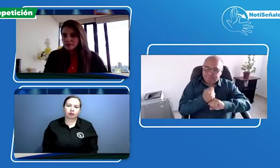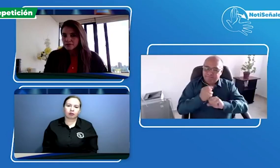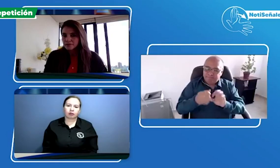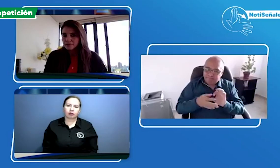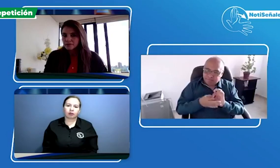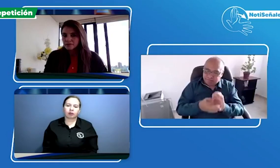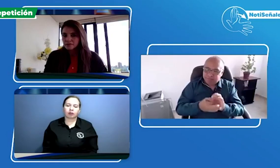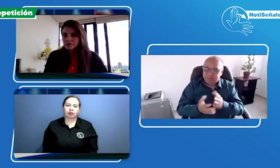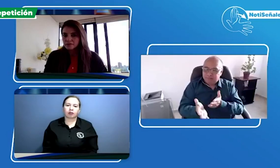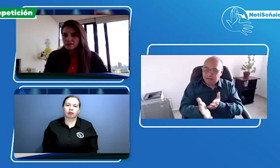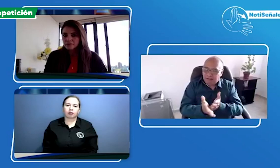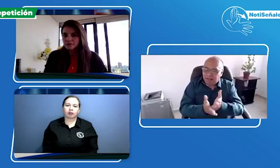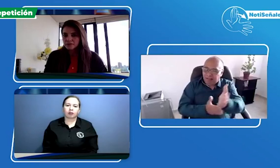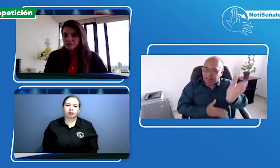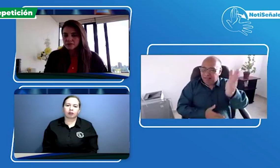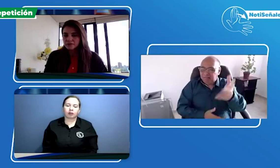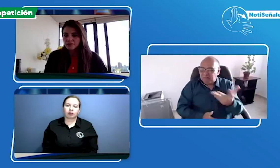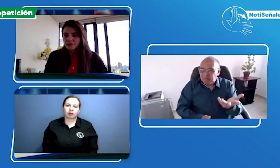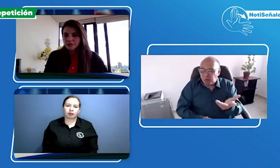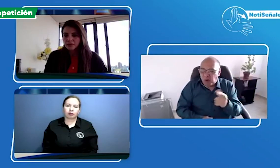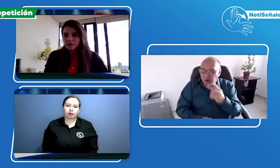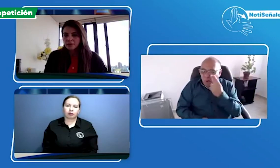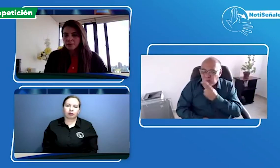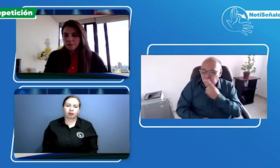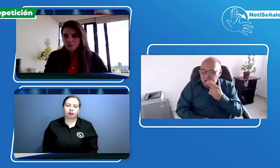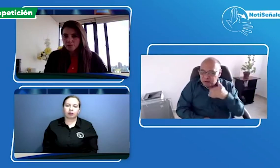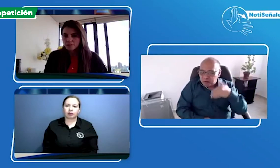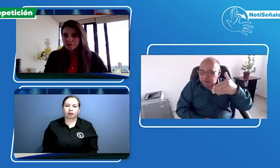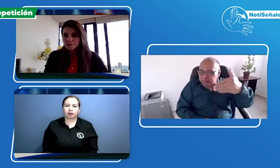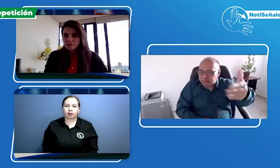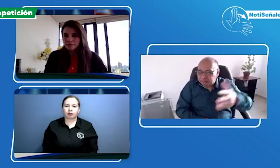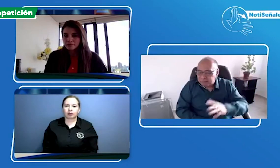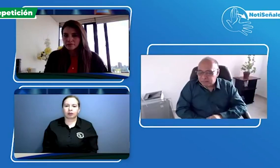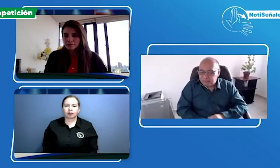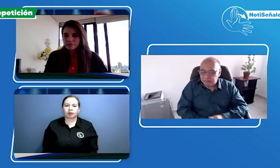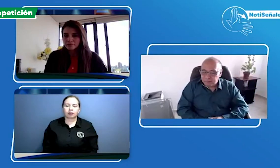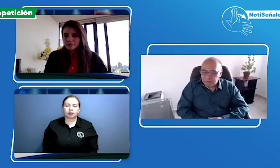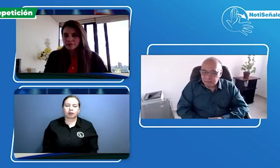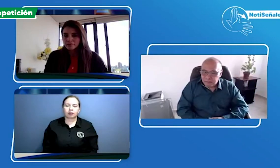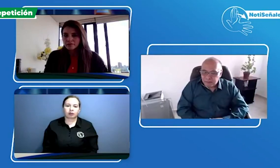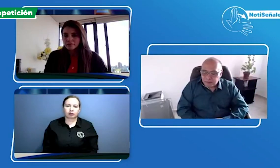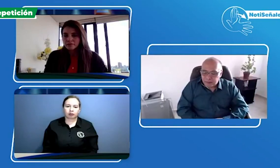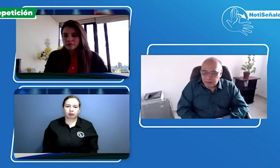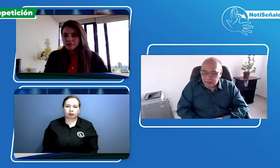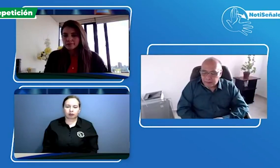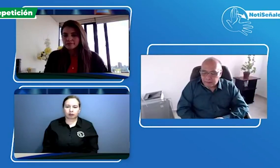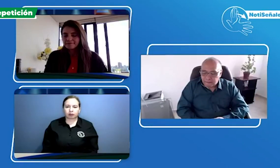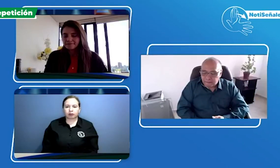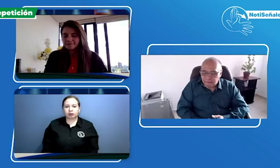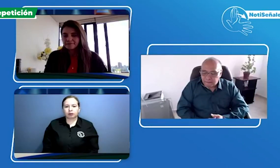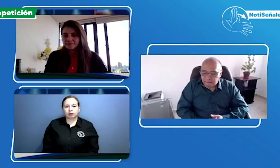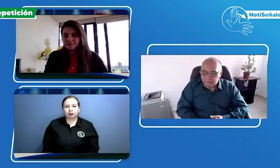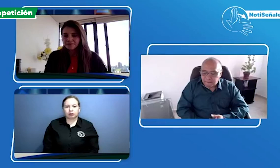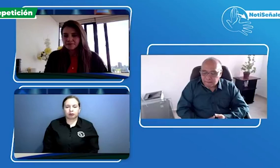con la accesibilidad y por ejemplo con el reto que nosotros tenemos de accesibilidad hacia futuro